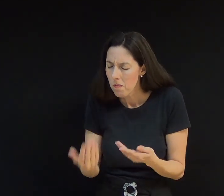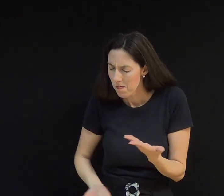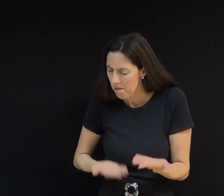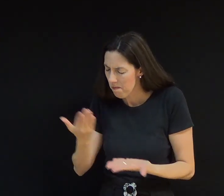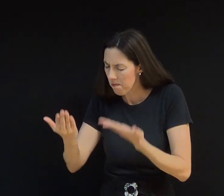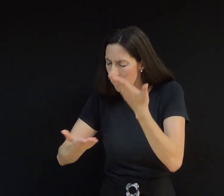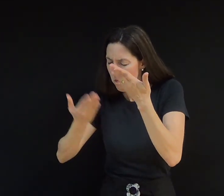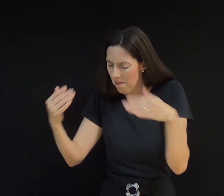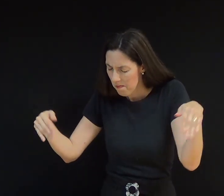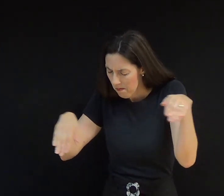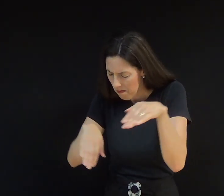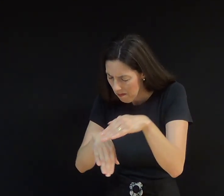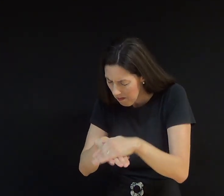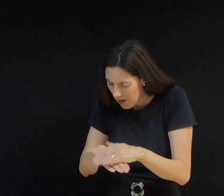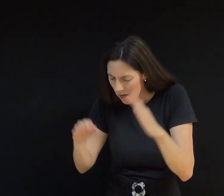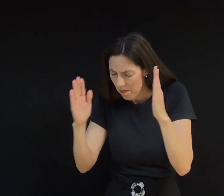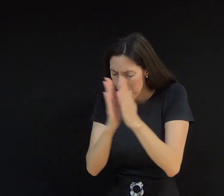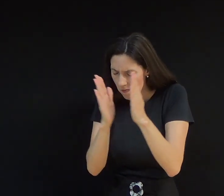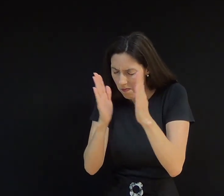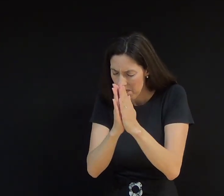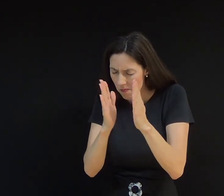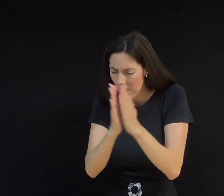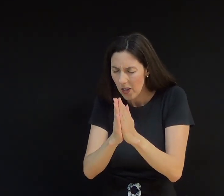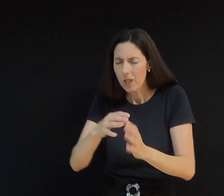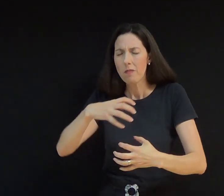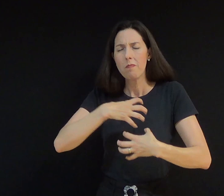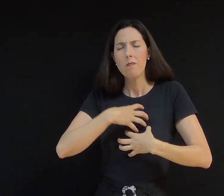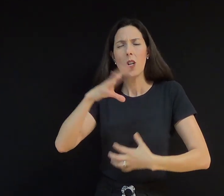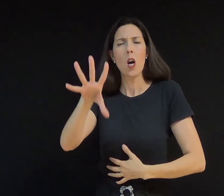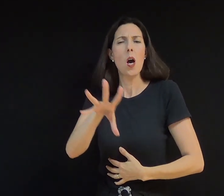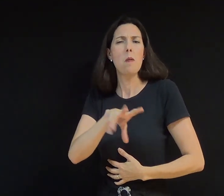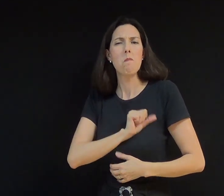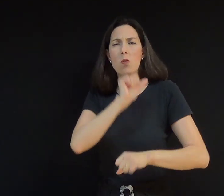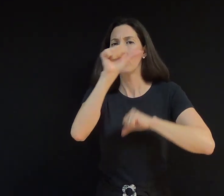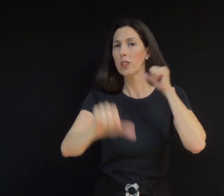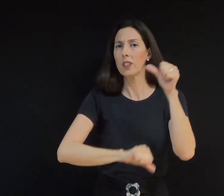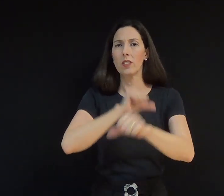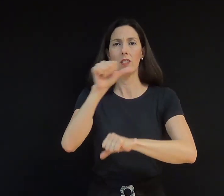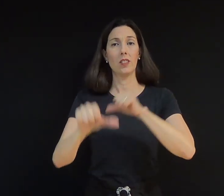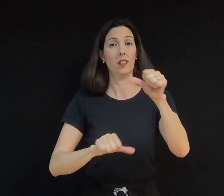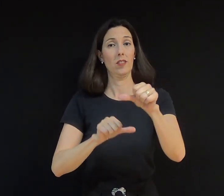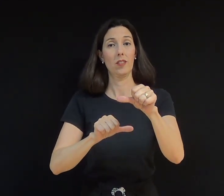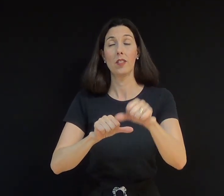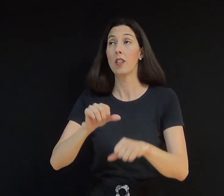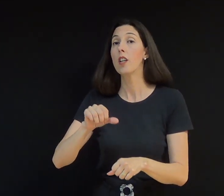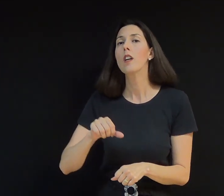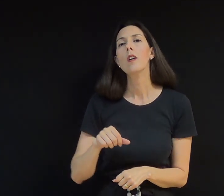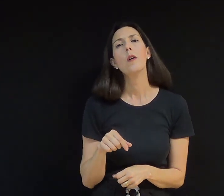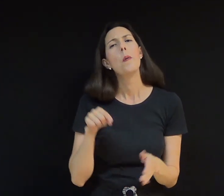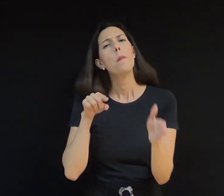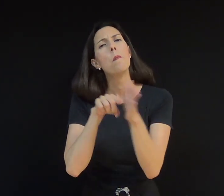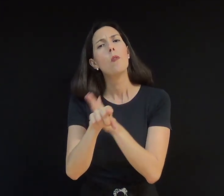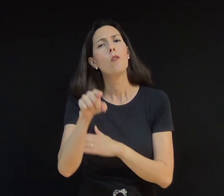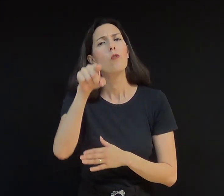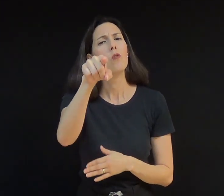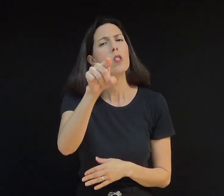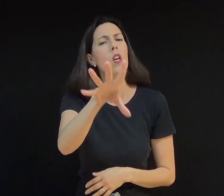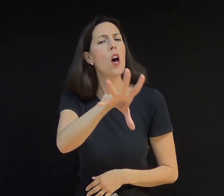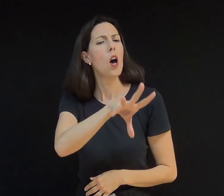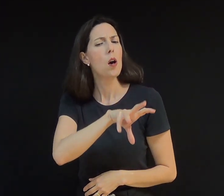experimentar o poder transformador do amor. Com suas obras, tem demonstrado esse amor a Jesus? Una-se ao povo